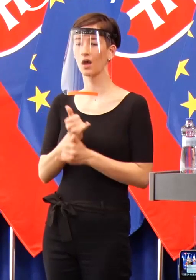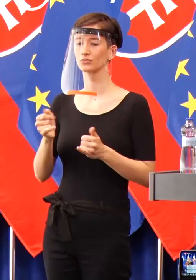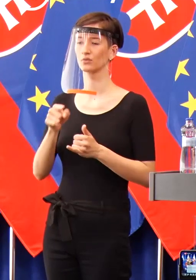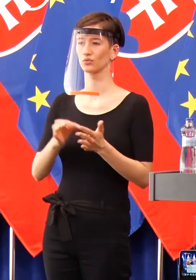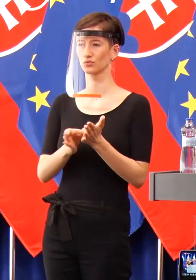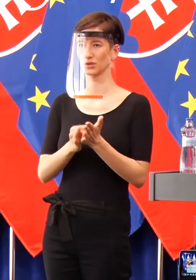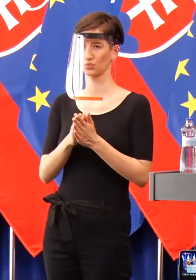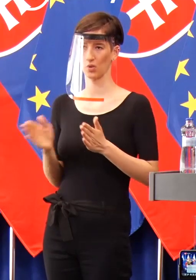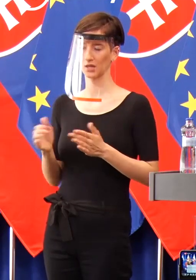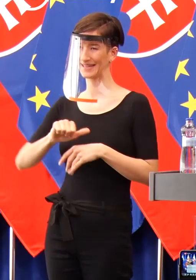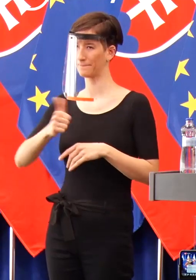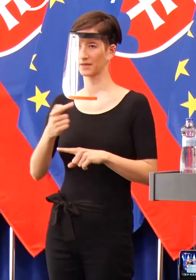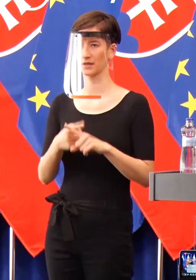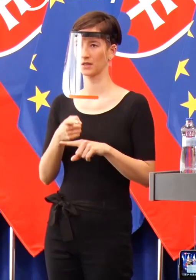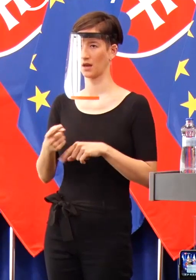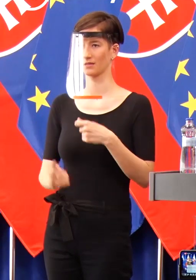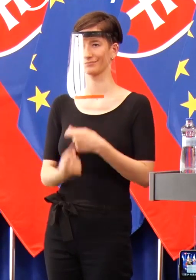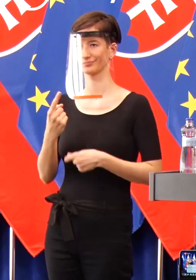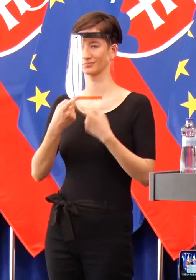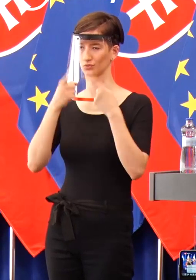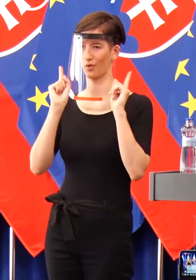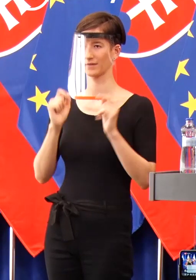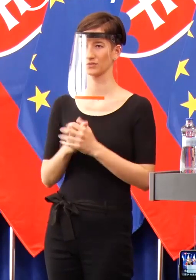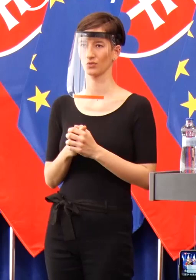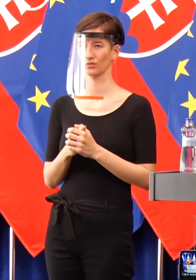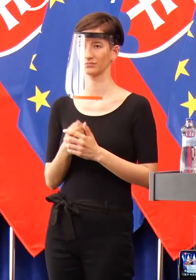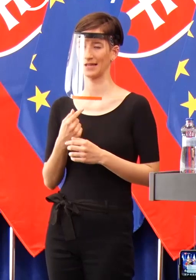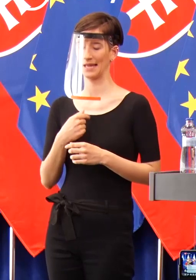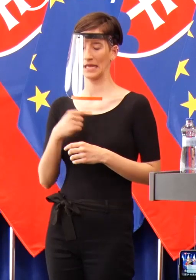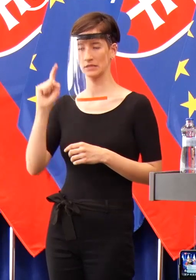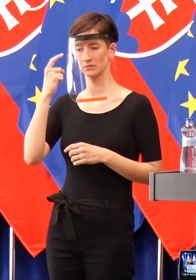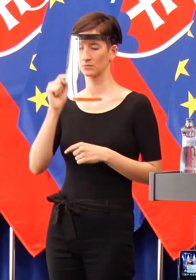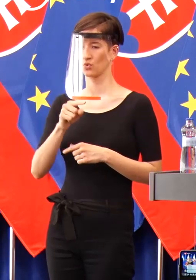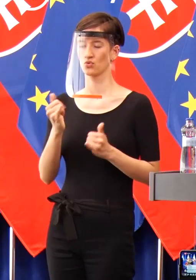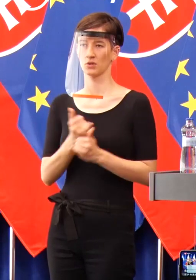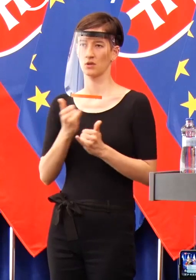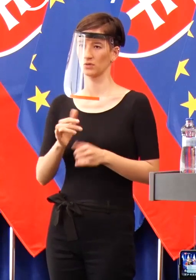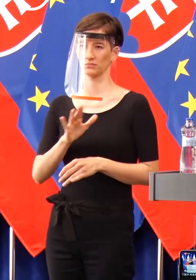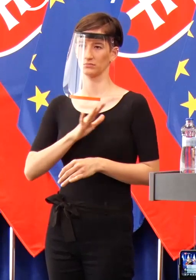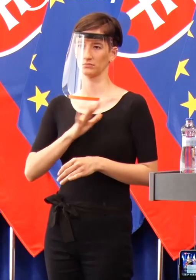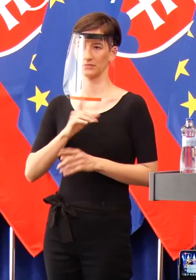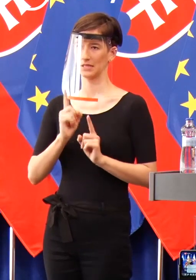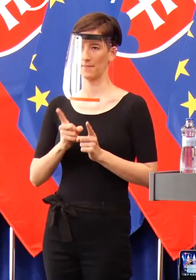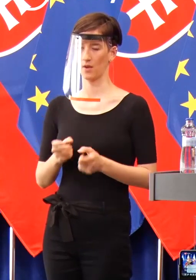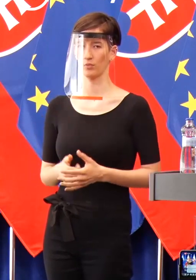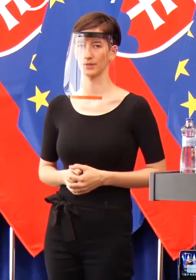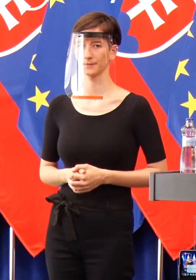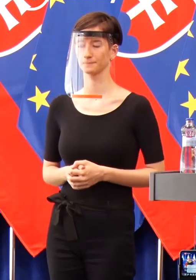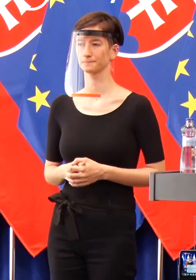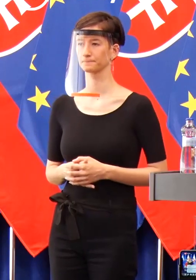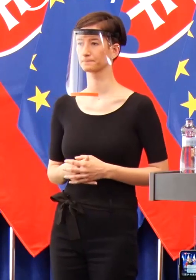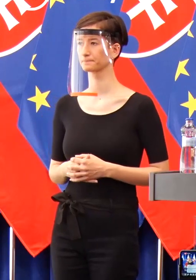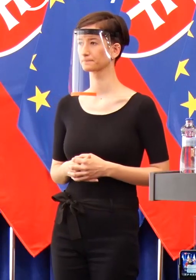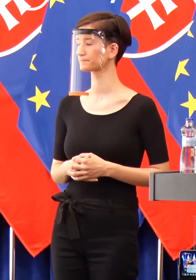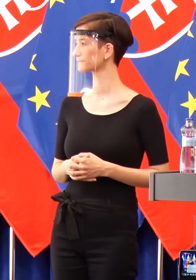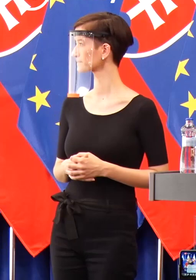nikdy neboli, ale prípadá mi to trošku nemiesne, že takéto nie trochu, dosť nemiesne, že takto si to niekto vysvetlovať. Mám